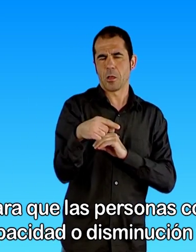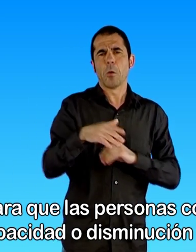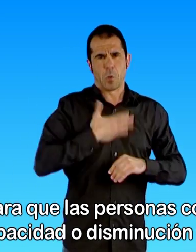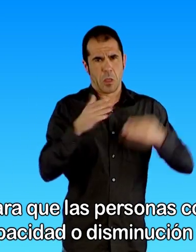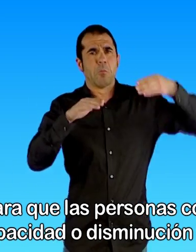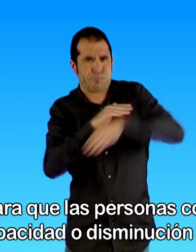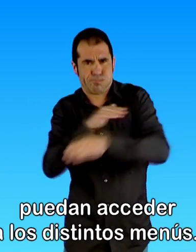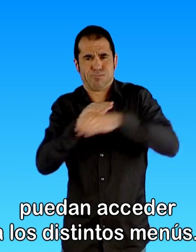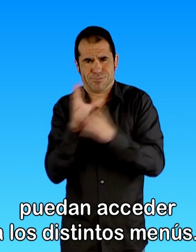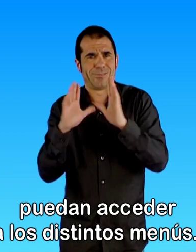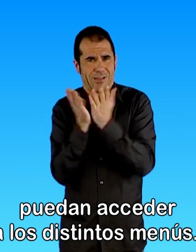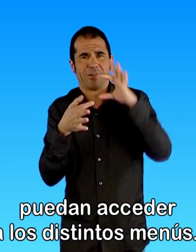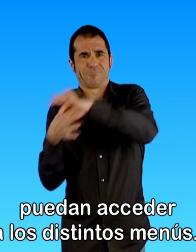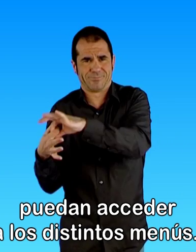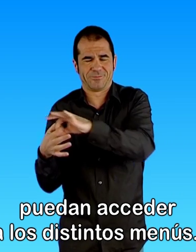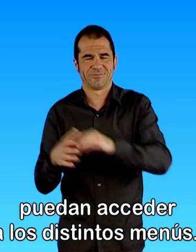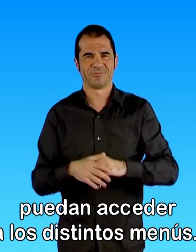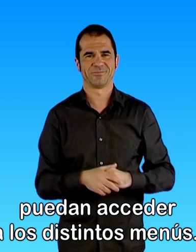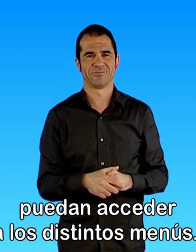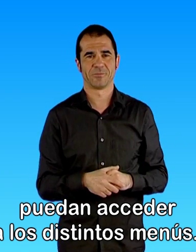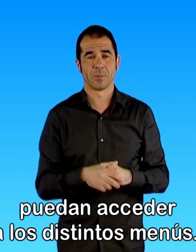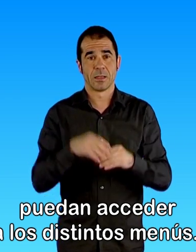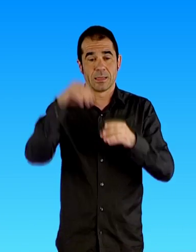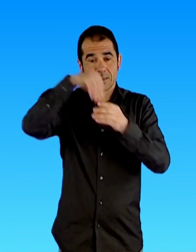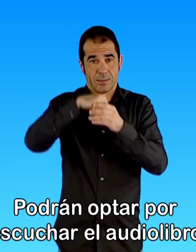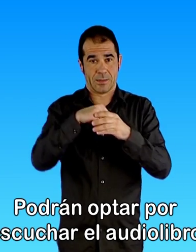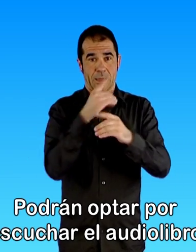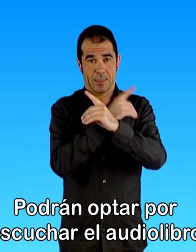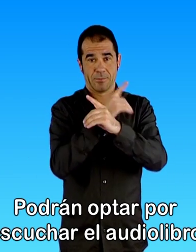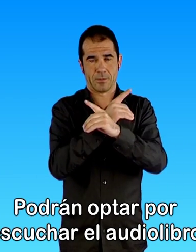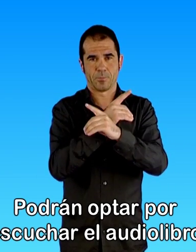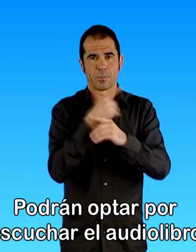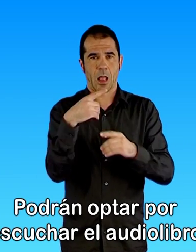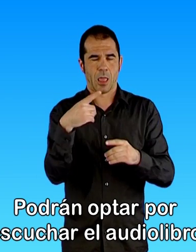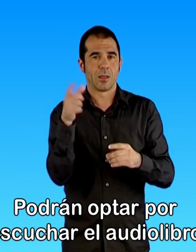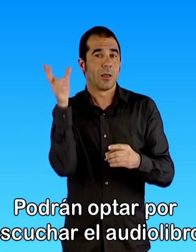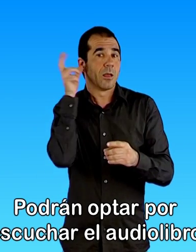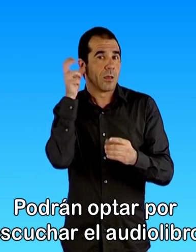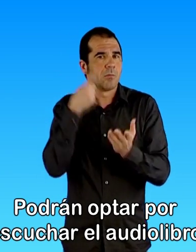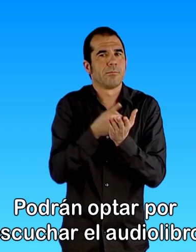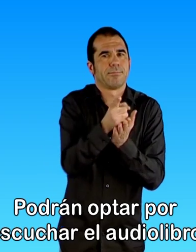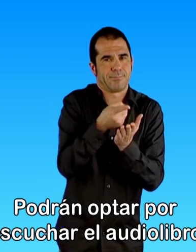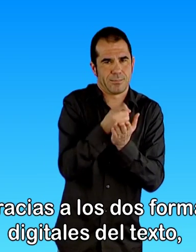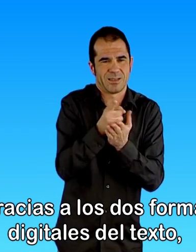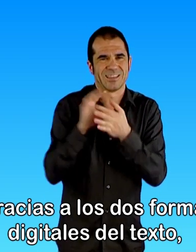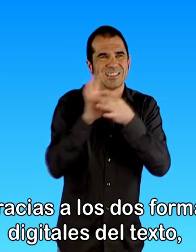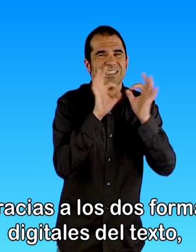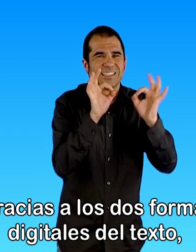puedan acceder a los distintos menús. Podrán optar por escuchar el audiolibro o gracias a los dos formatos